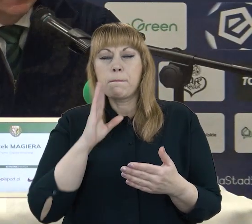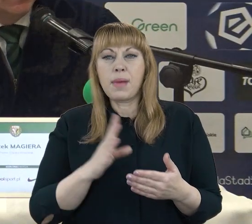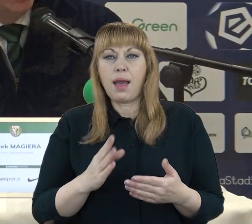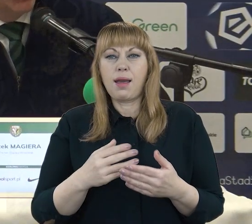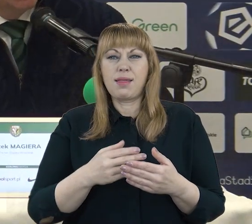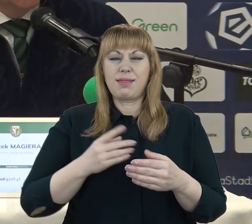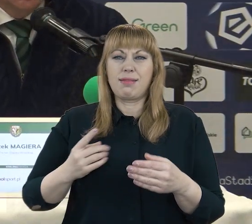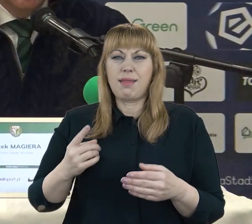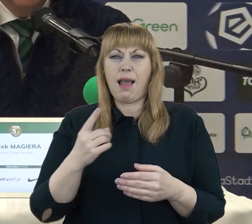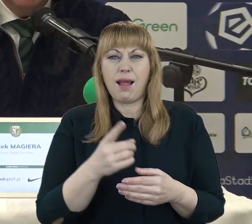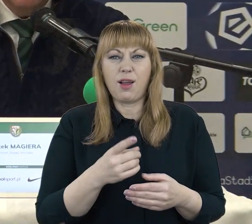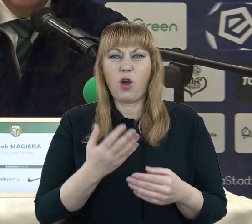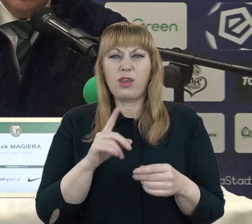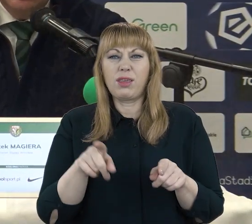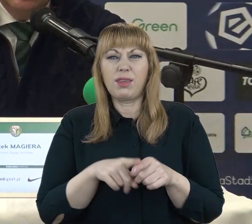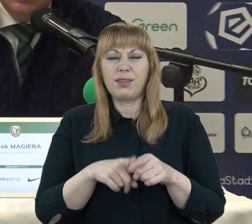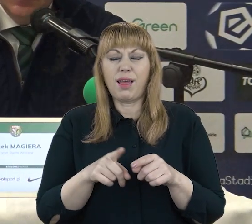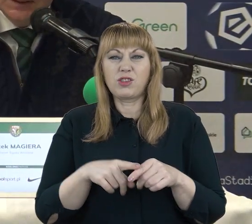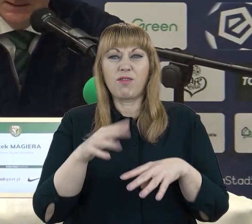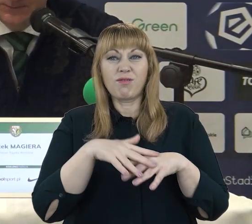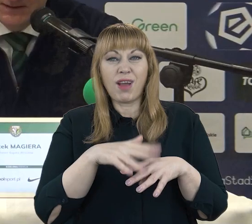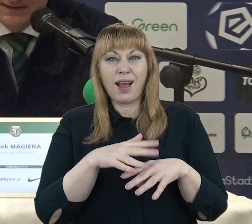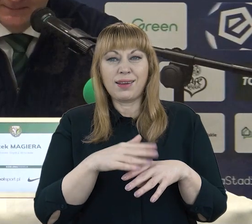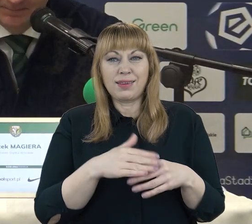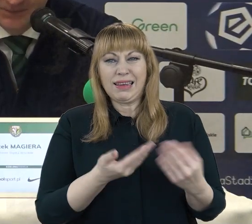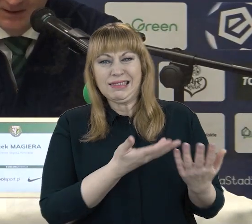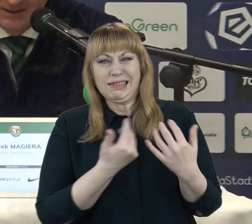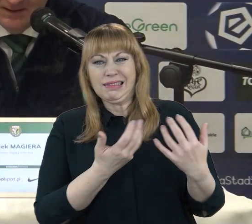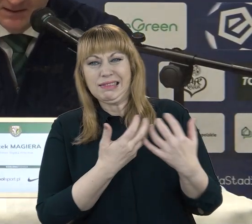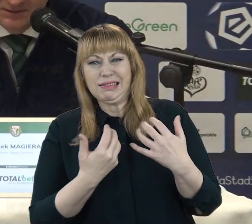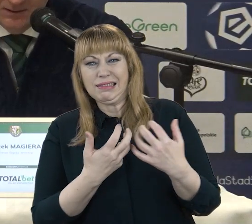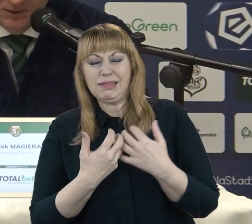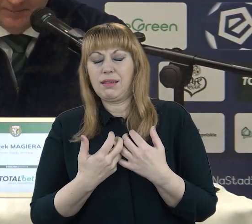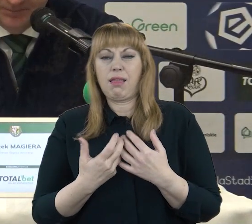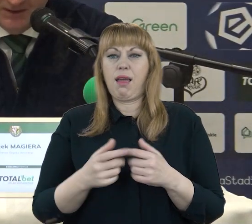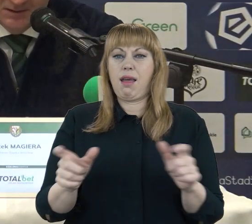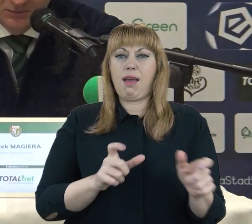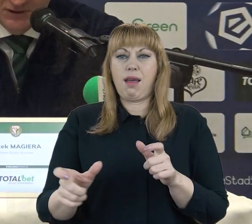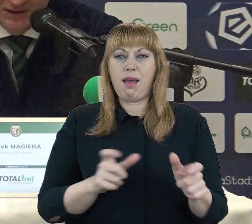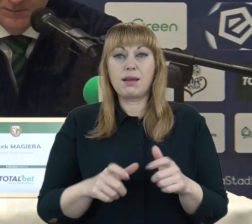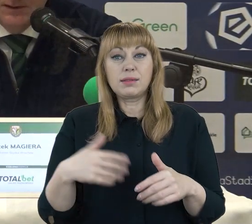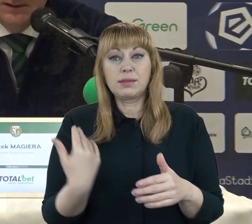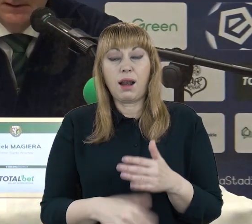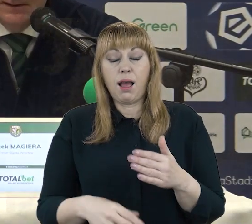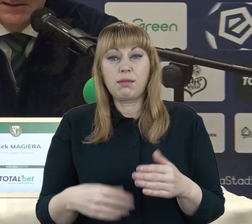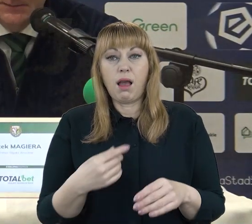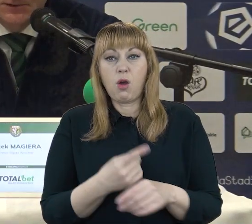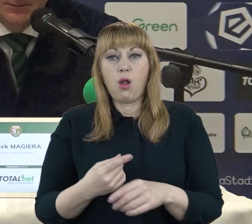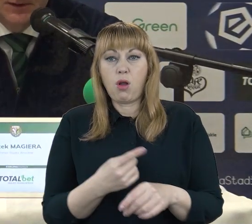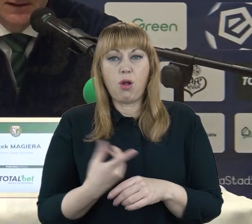drużyny. Warty z własnej pozycji. Stracony gole, na co uczulaliśmy zespół, czyli podania